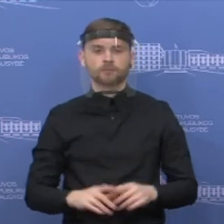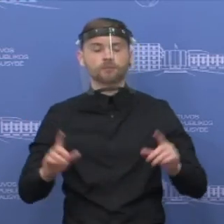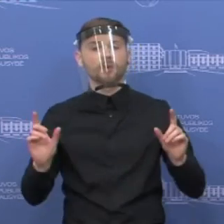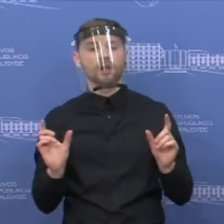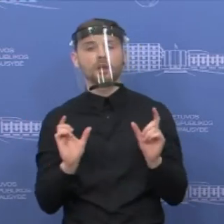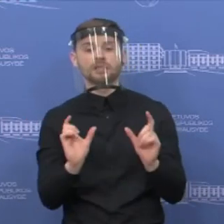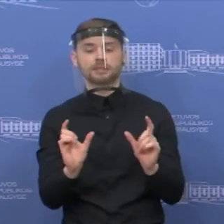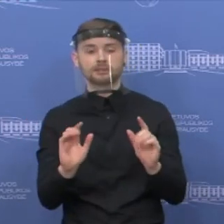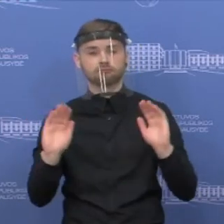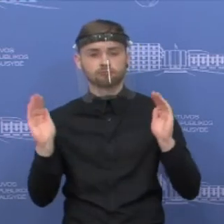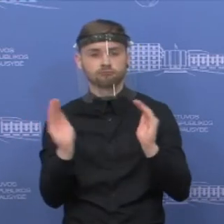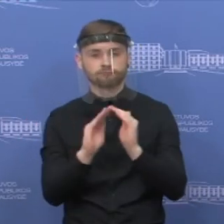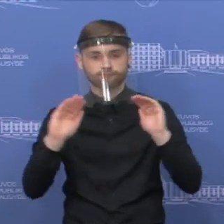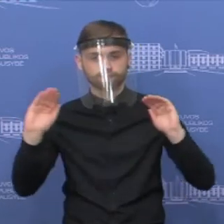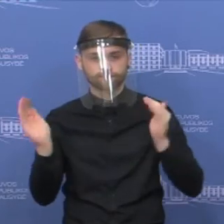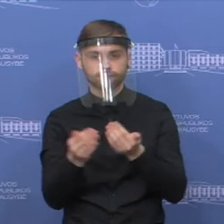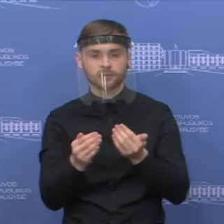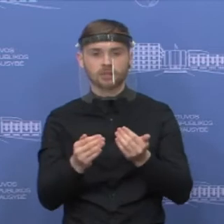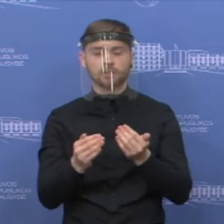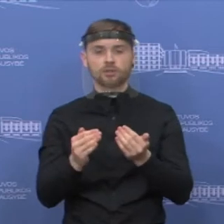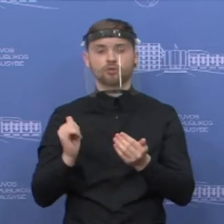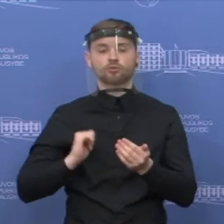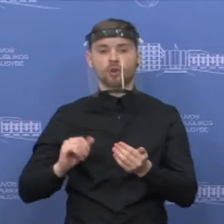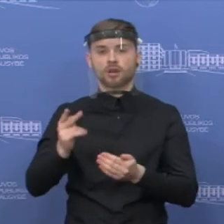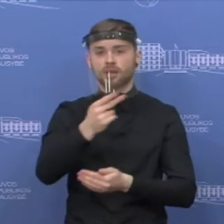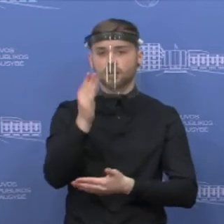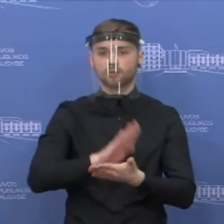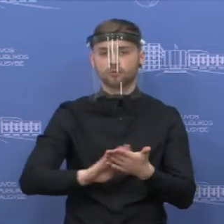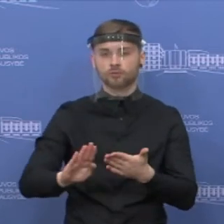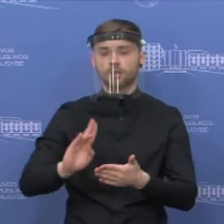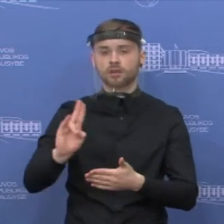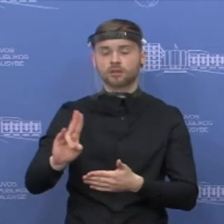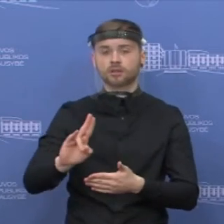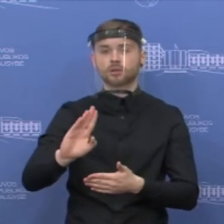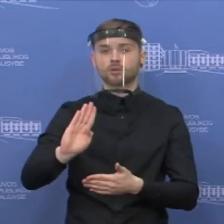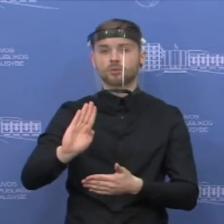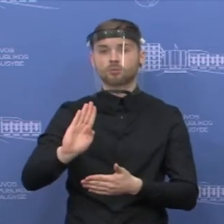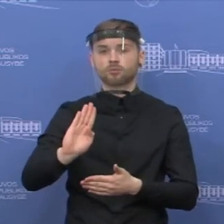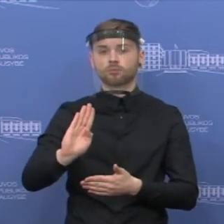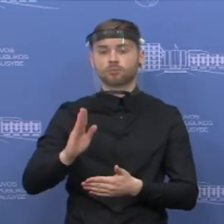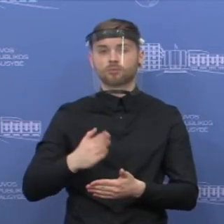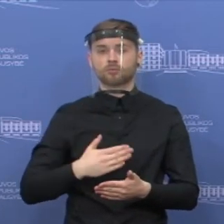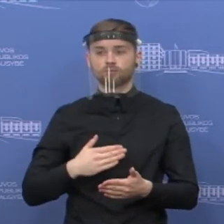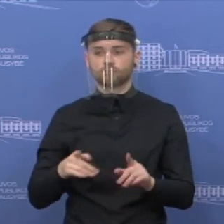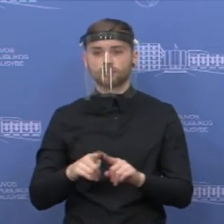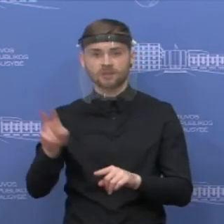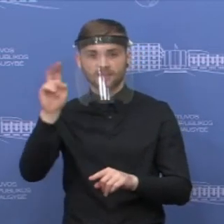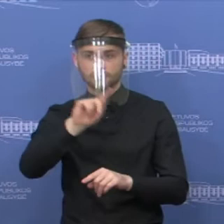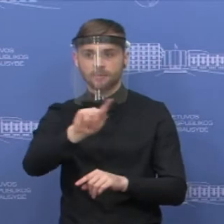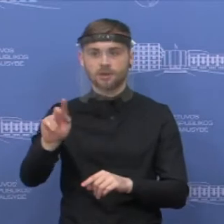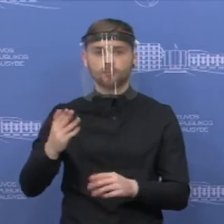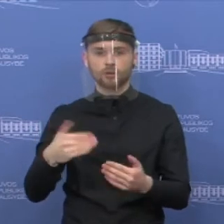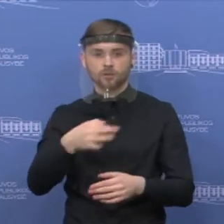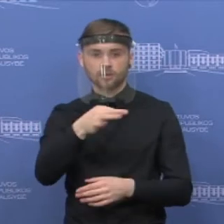nebus taikomas ir Lietuvos Respublikos piliečiams, kurie atvyks iš mano minėtų valstybių.